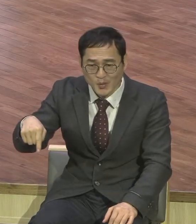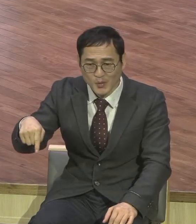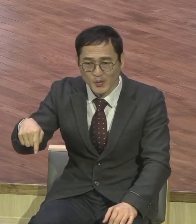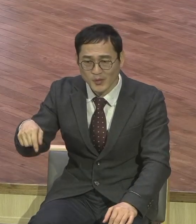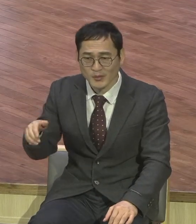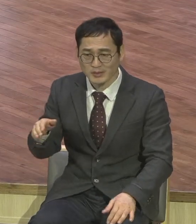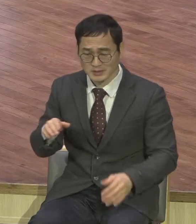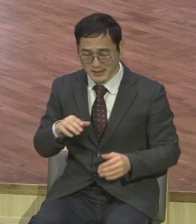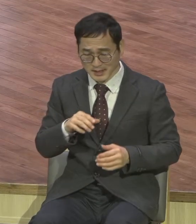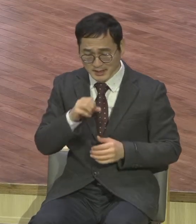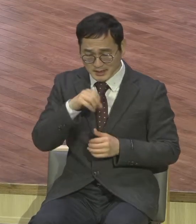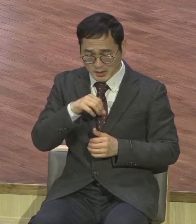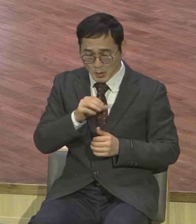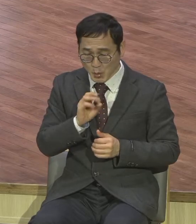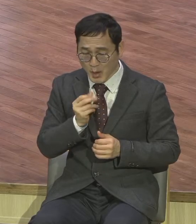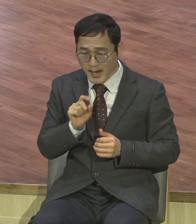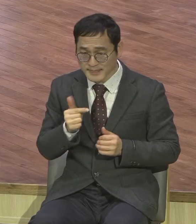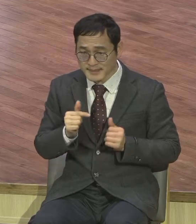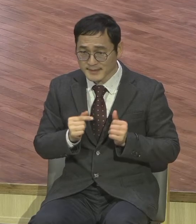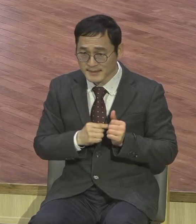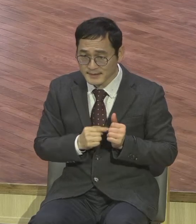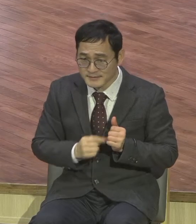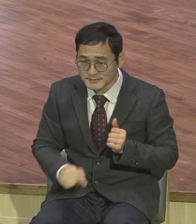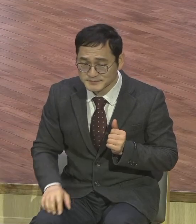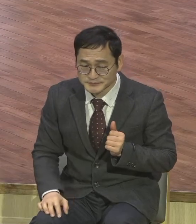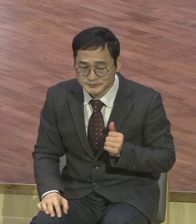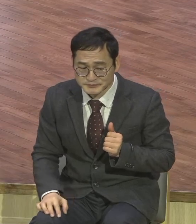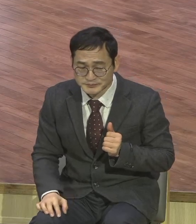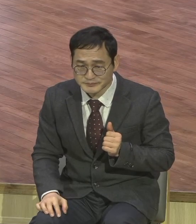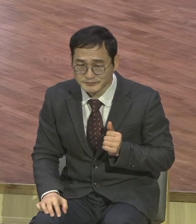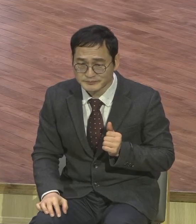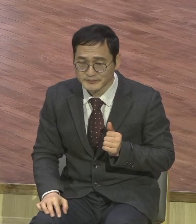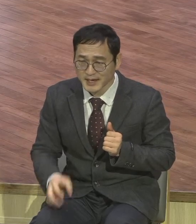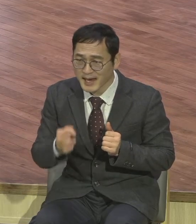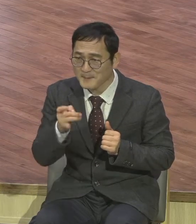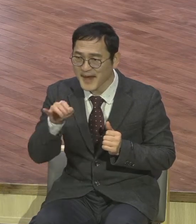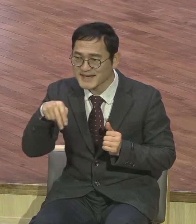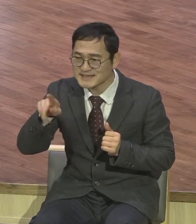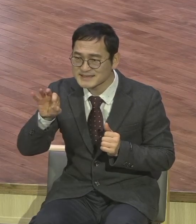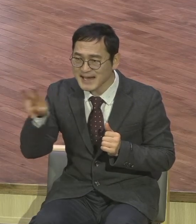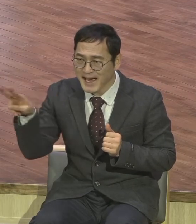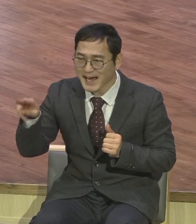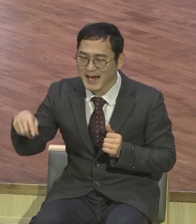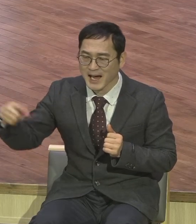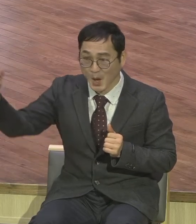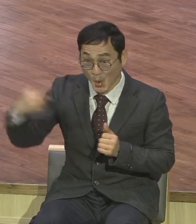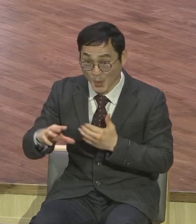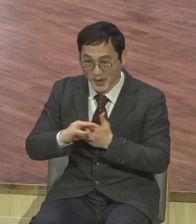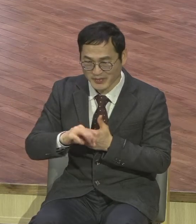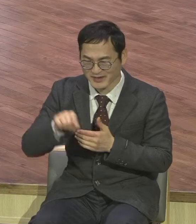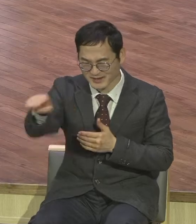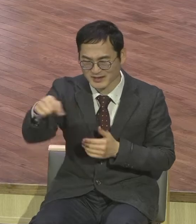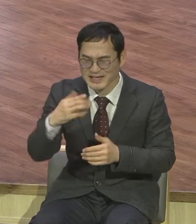갇혀있기 때문에 메시아라고 하면 메시아가 왔다고 하면 당장 자기를 빼내줘야 되는 거예요.